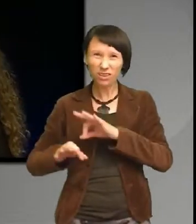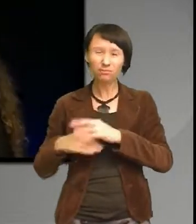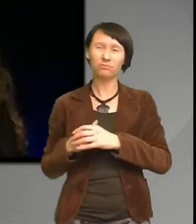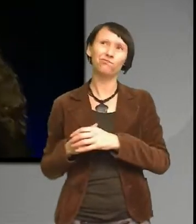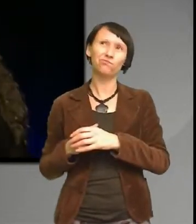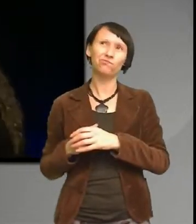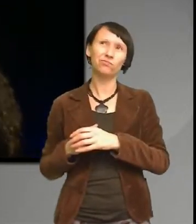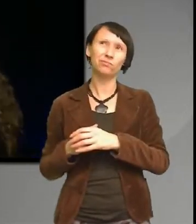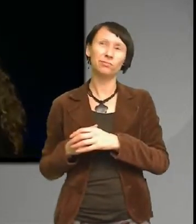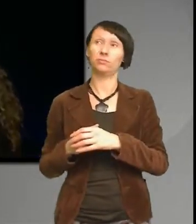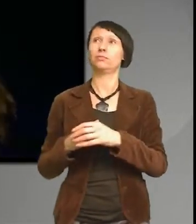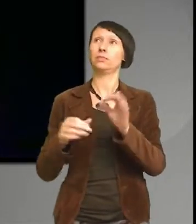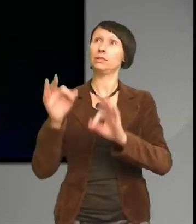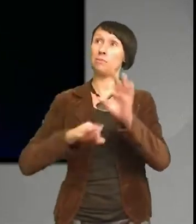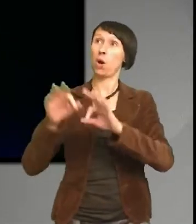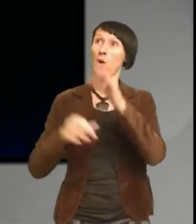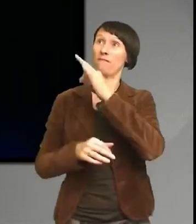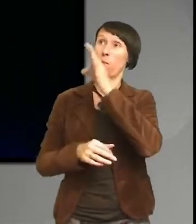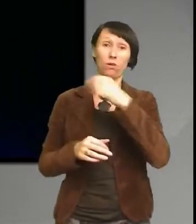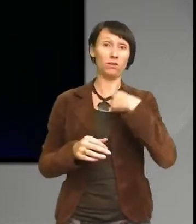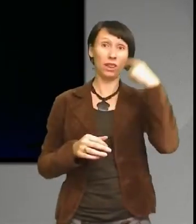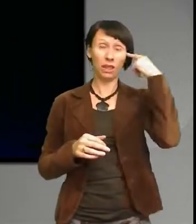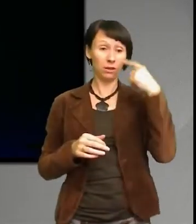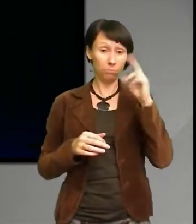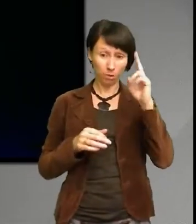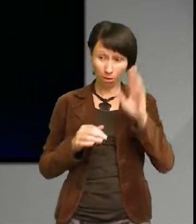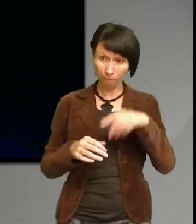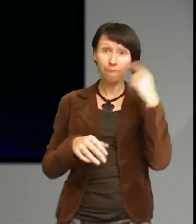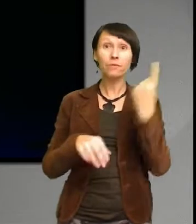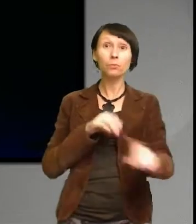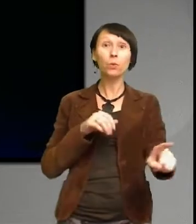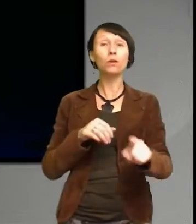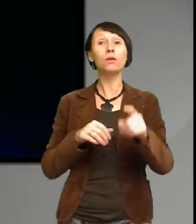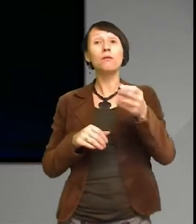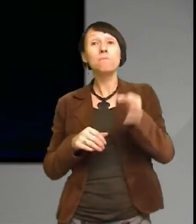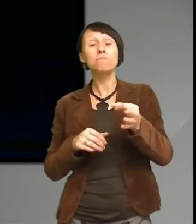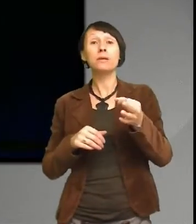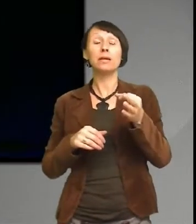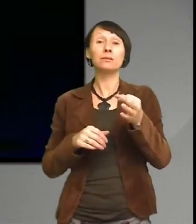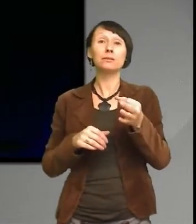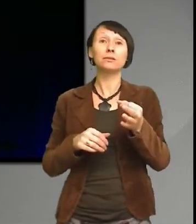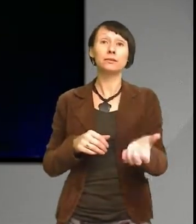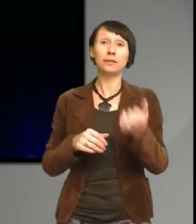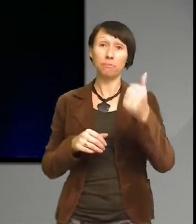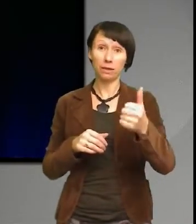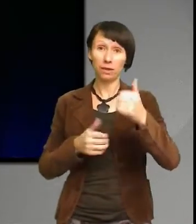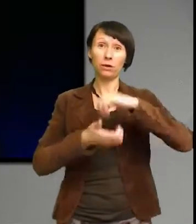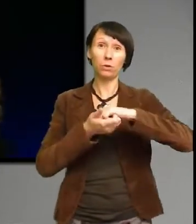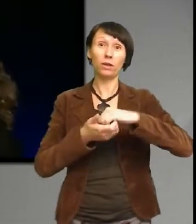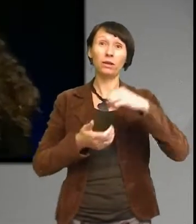var inte kemikaliefrågan ur världen i och med att man förbjöd PCB och DDT på 70-talet då hade man insett att de